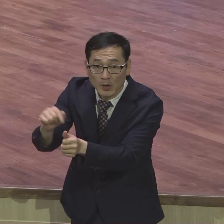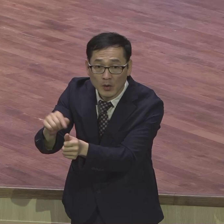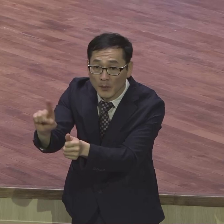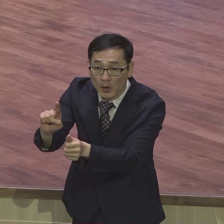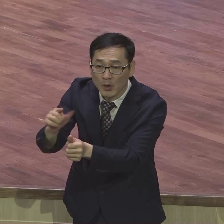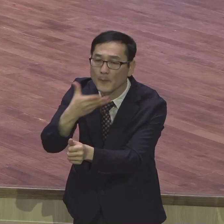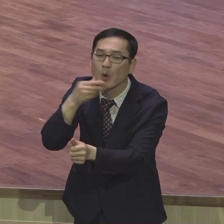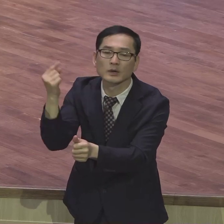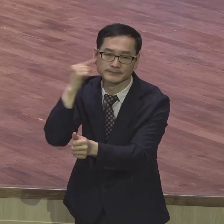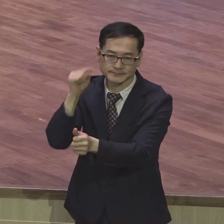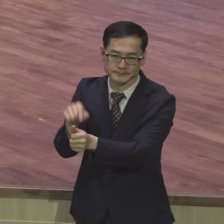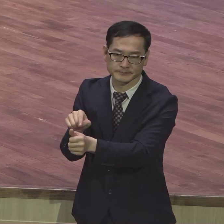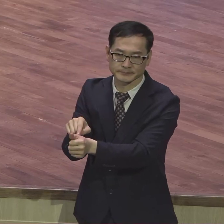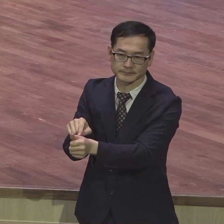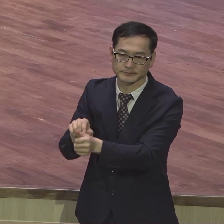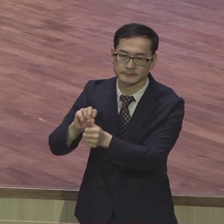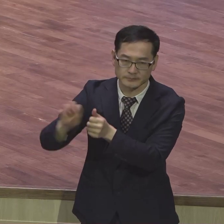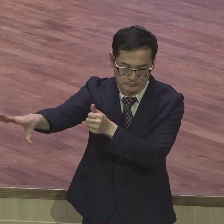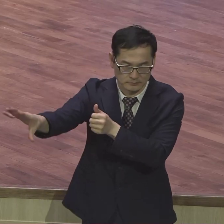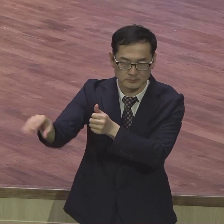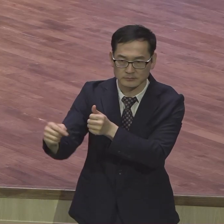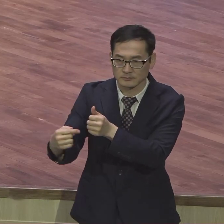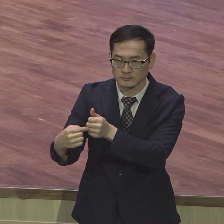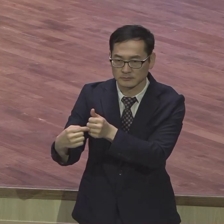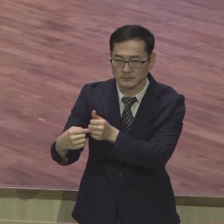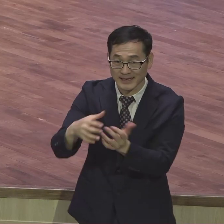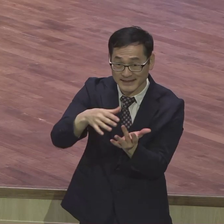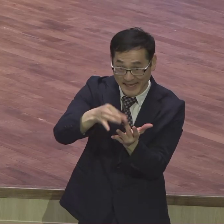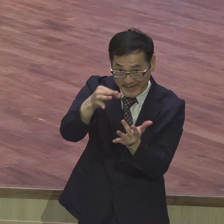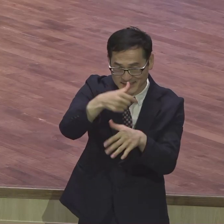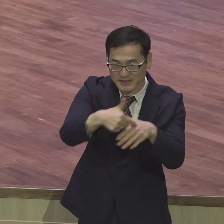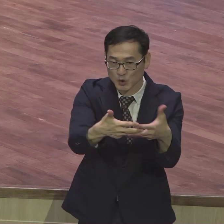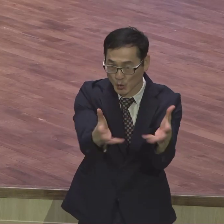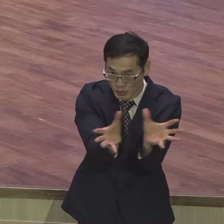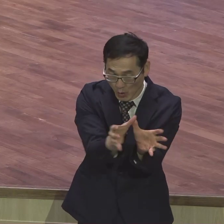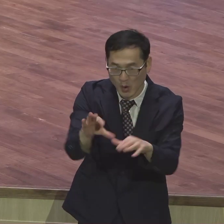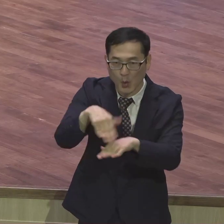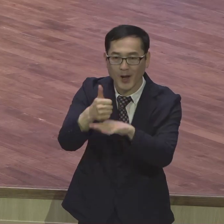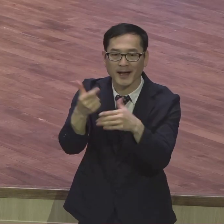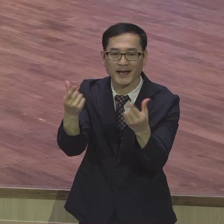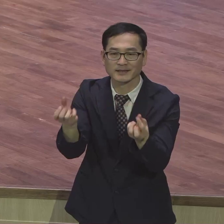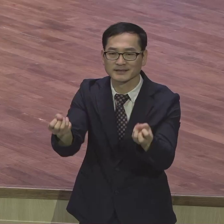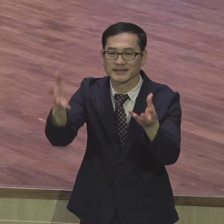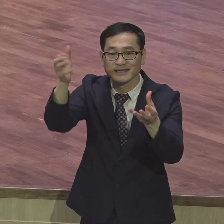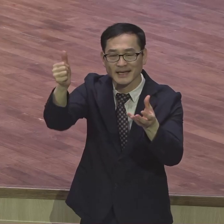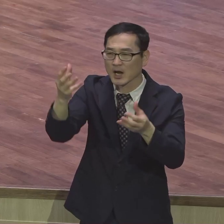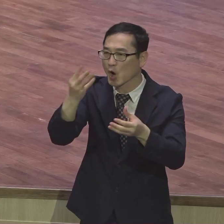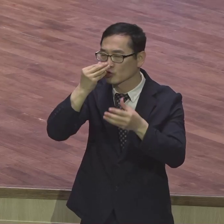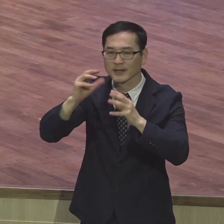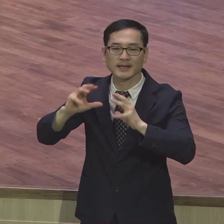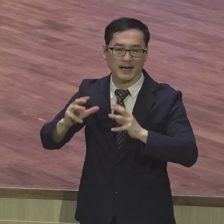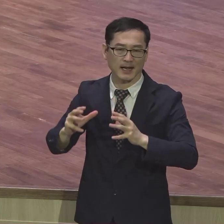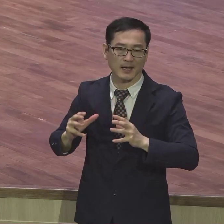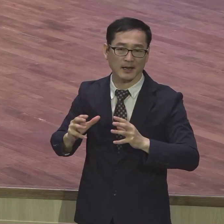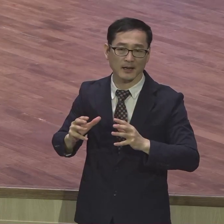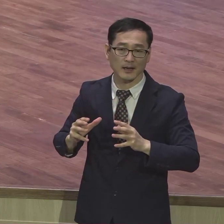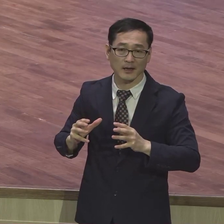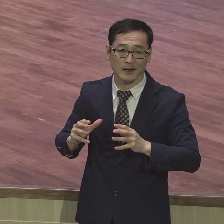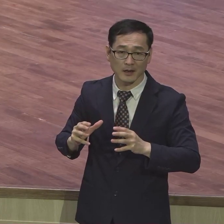태카신 족속이요 왕같은 제사장이요 거룩한 나라요 여러분 구원받은 자랑은 그렇게 신분이